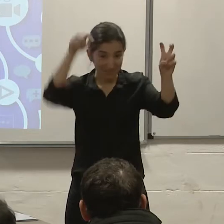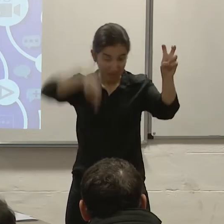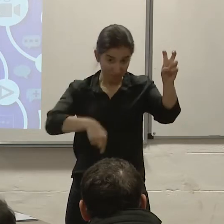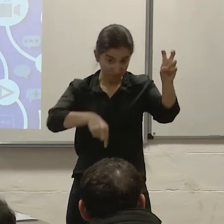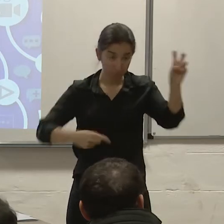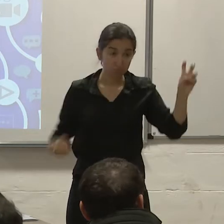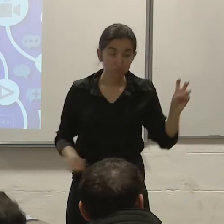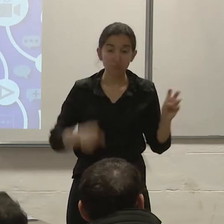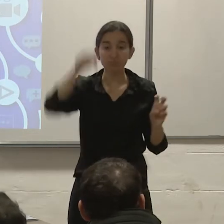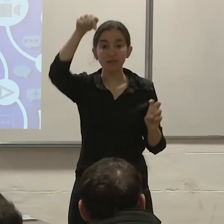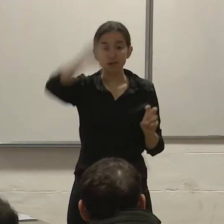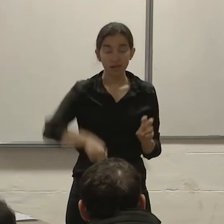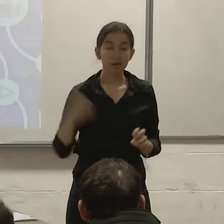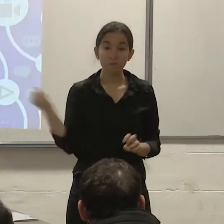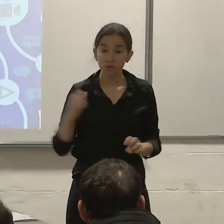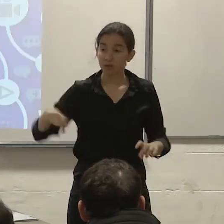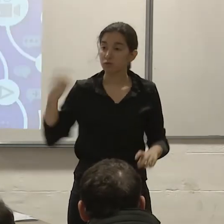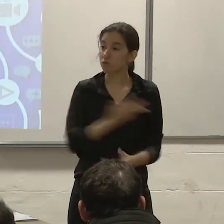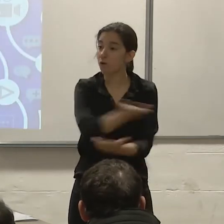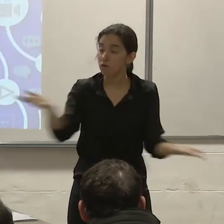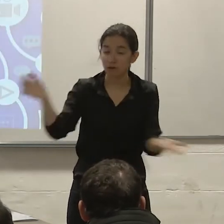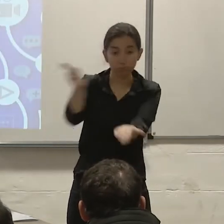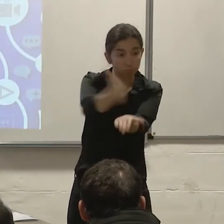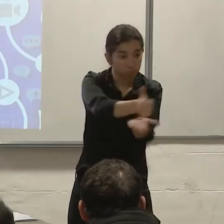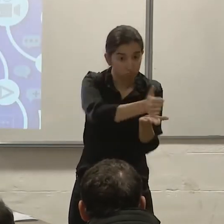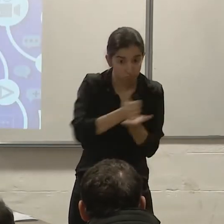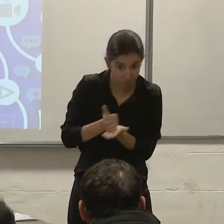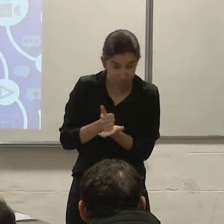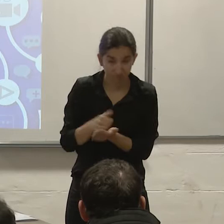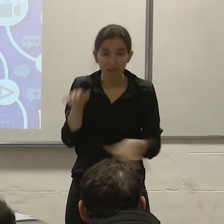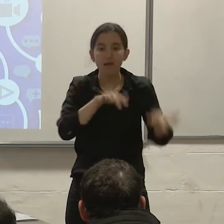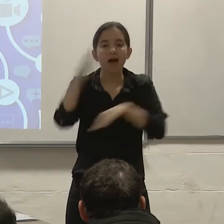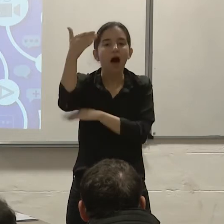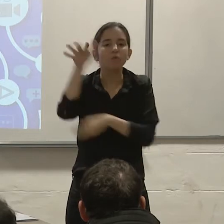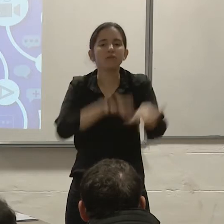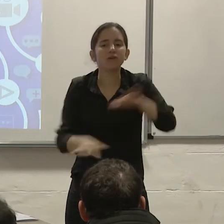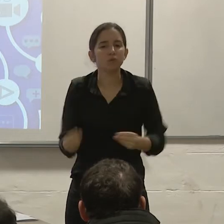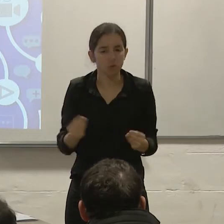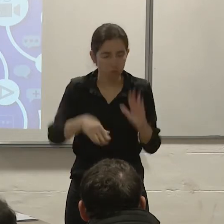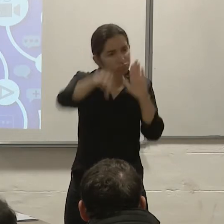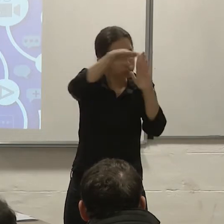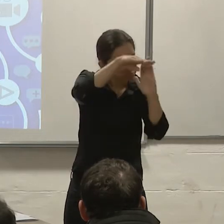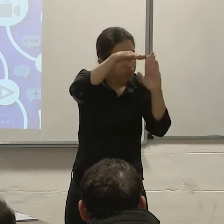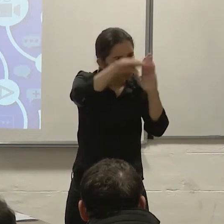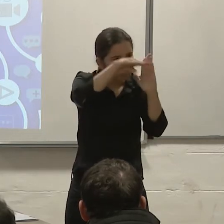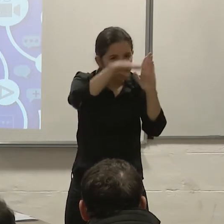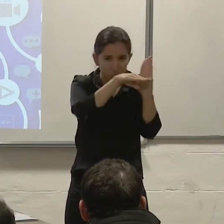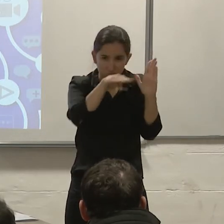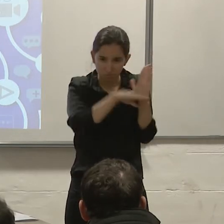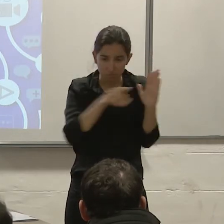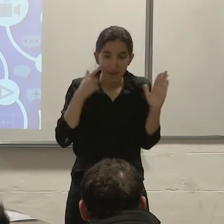procedimiento que establece cada instancia de su organización para garantizar la transparencia y una amplia convocatoria.